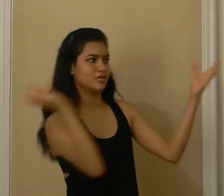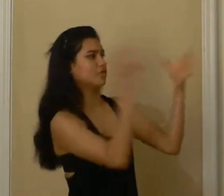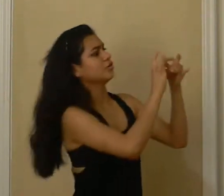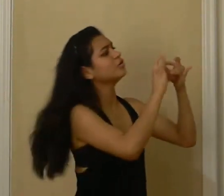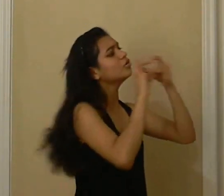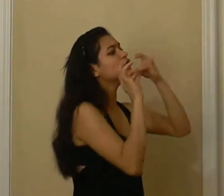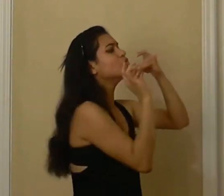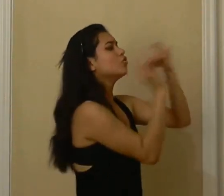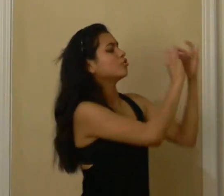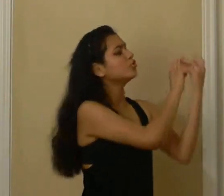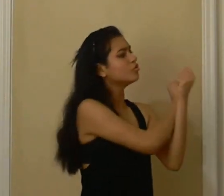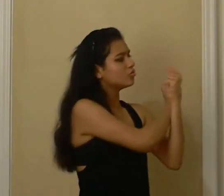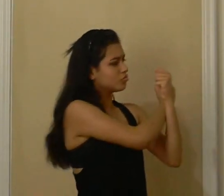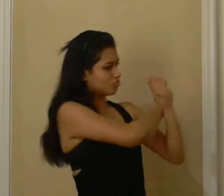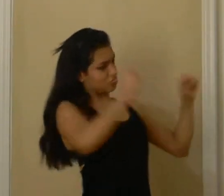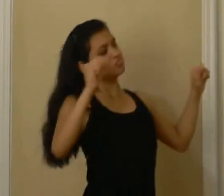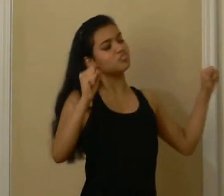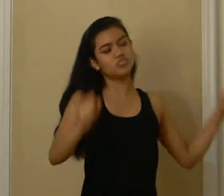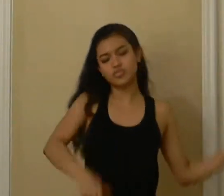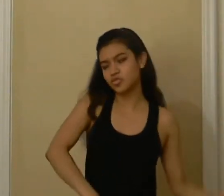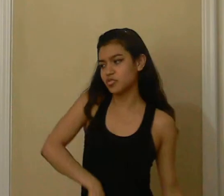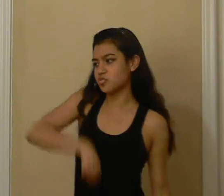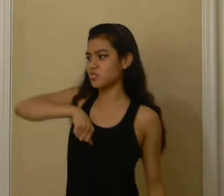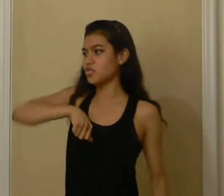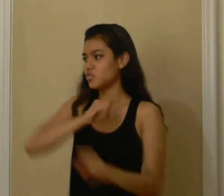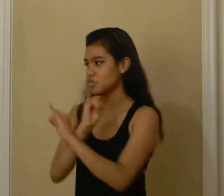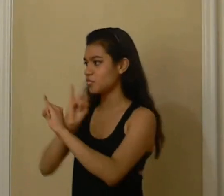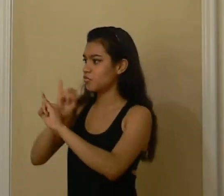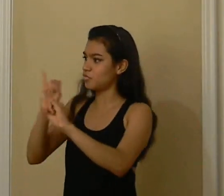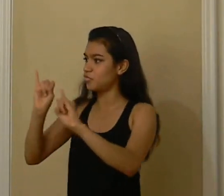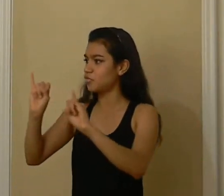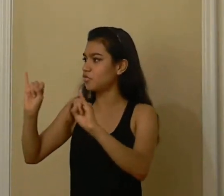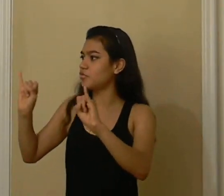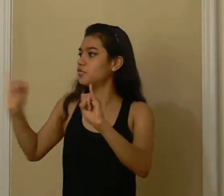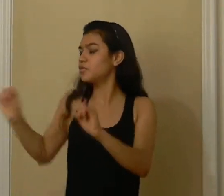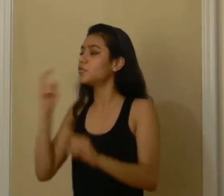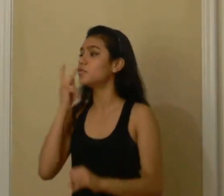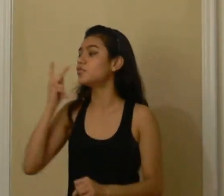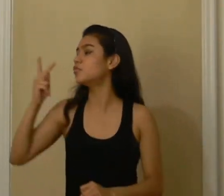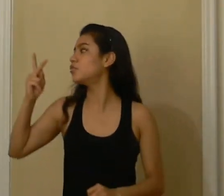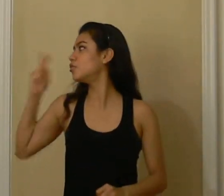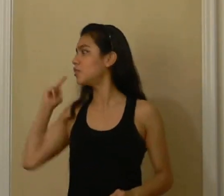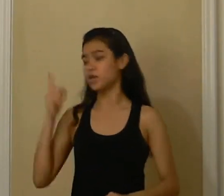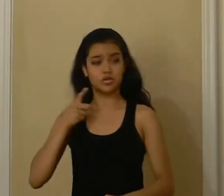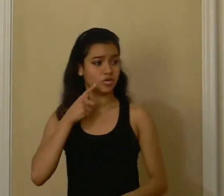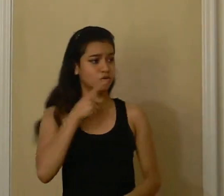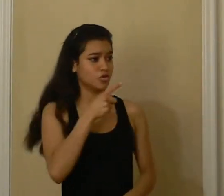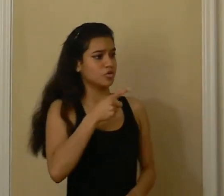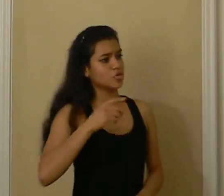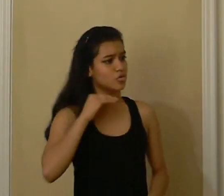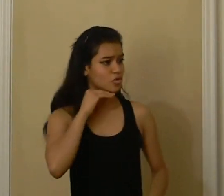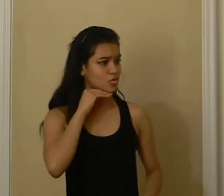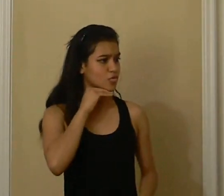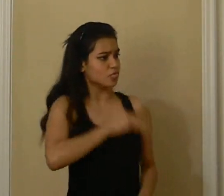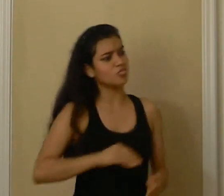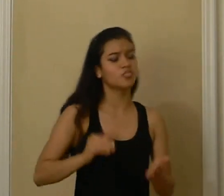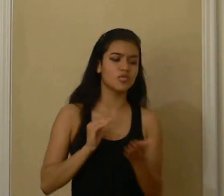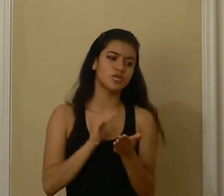corazón te olvide Quiero ser como tú, quiero ser yo la fuerte Solo te he